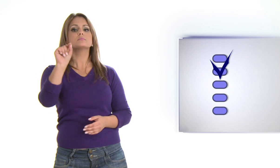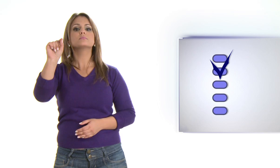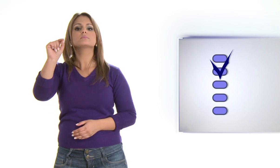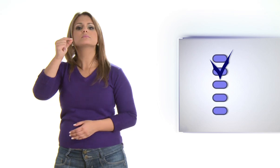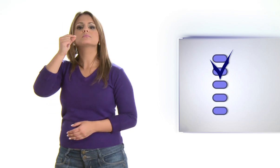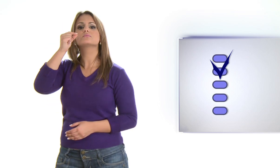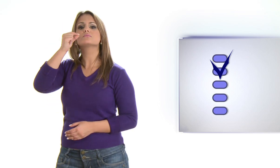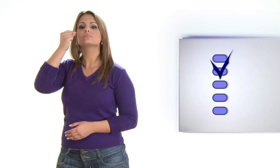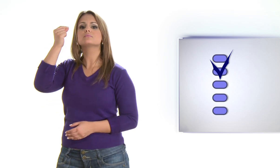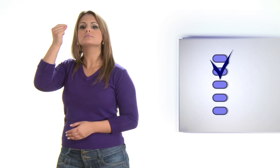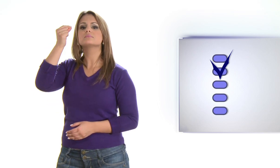Vestibular